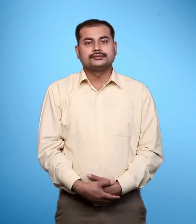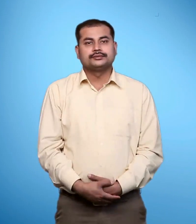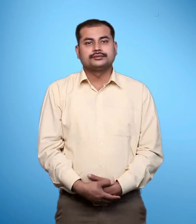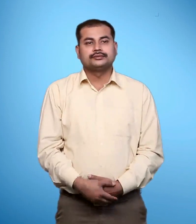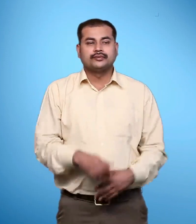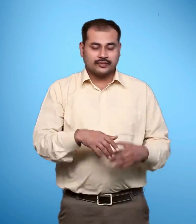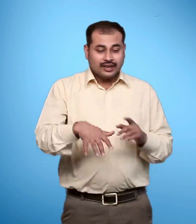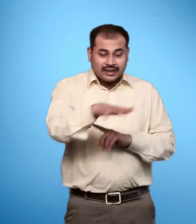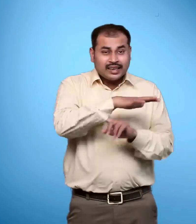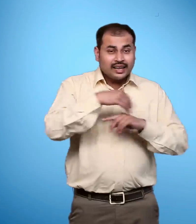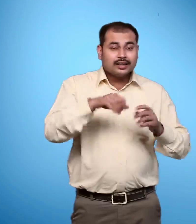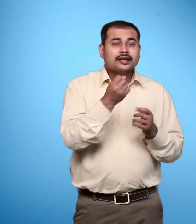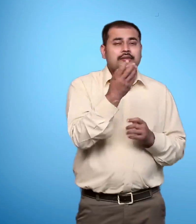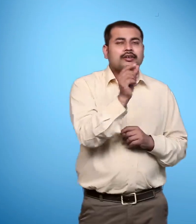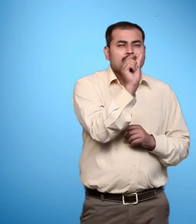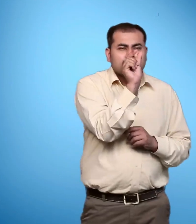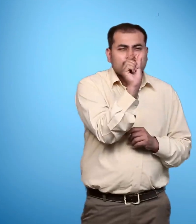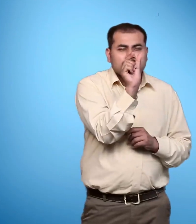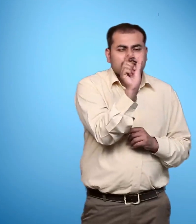छोटे से बड़ी भौगोलिक एकाई का मतलब यह हुआ